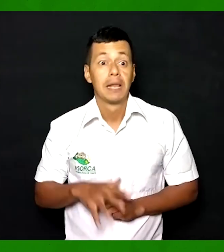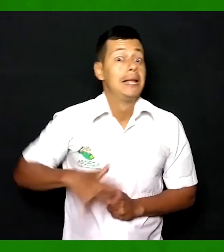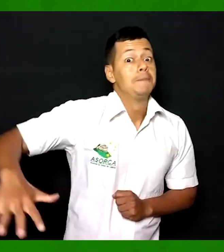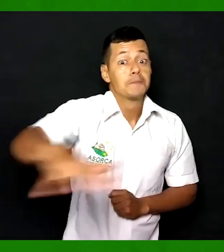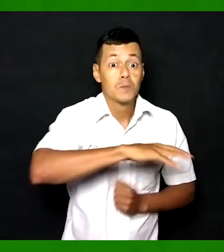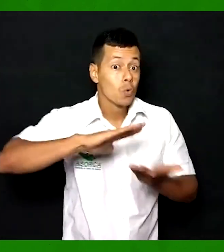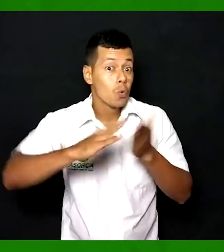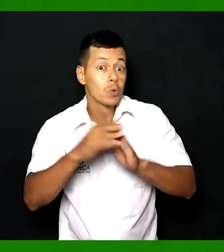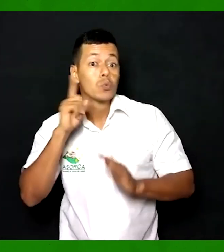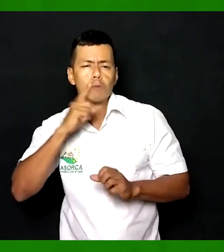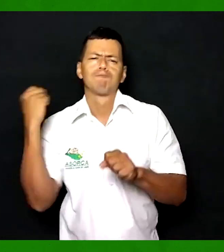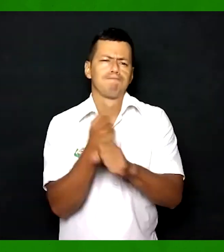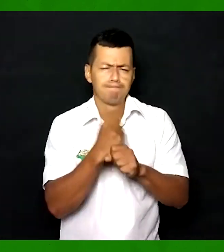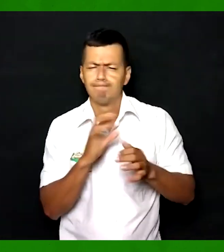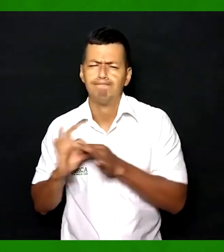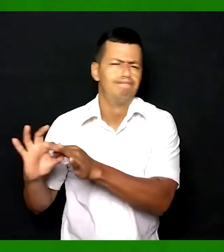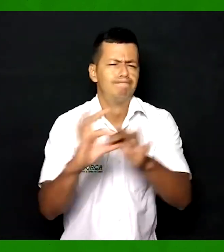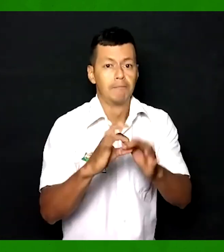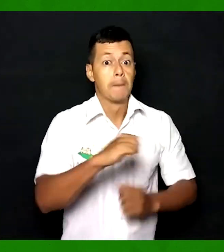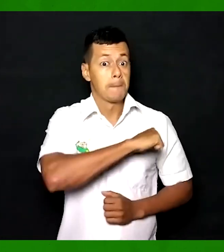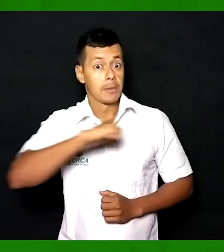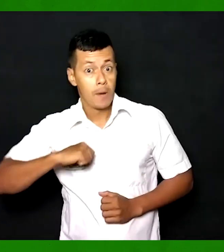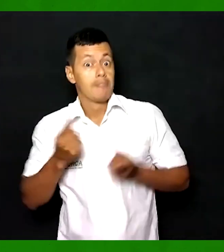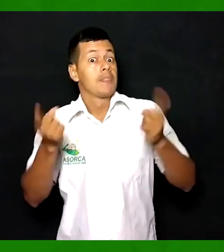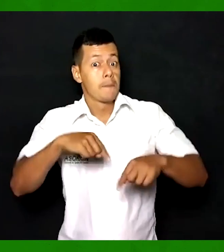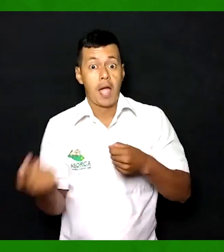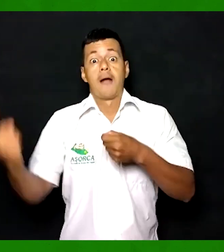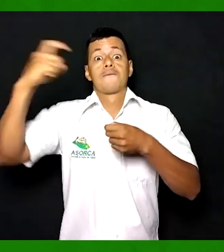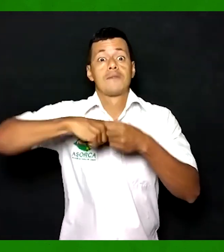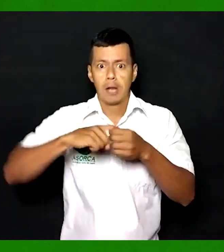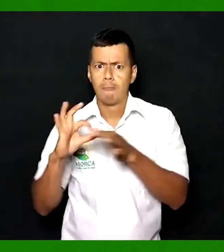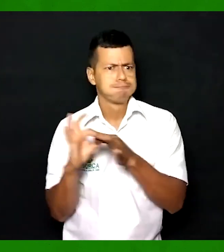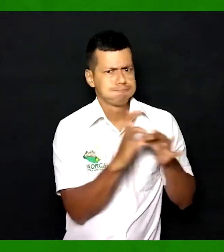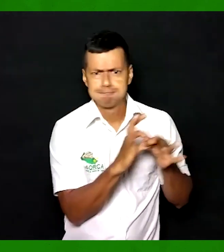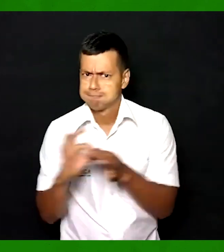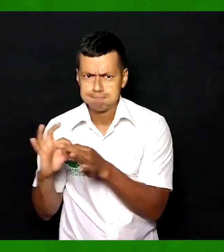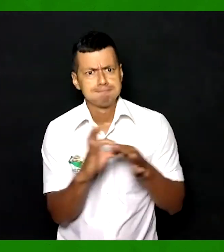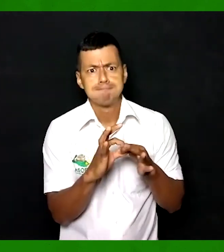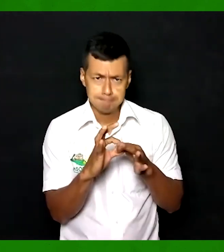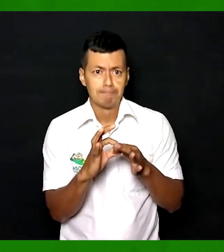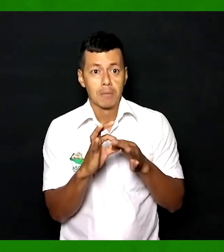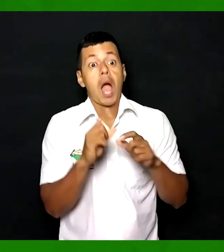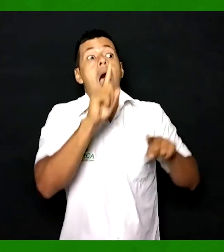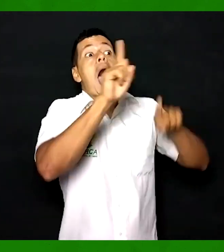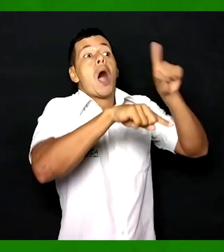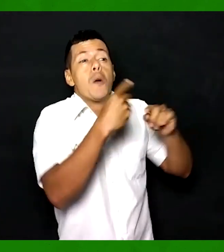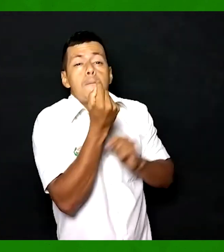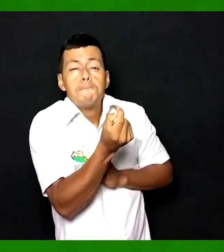Decir que desde la comunidad sorda seguimos trabajando unidos con el apoyo de socios y algunos particulares que elaboran en las zonas